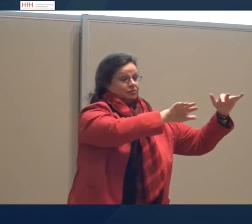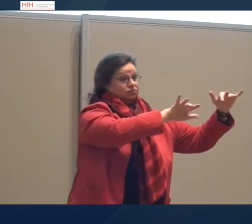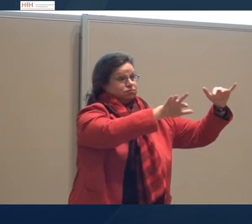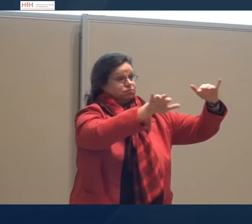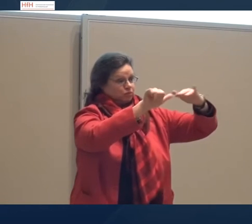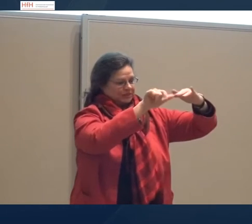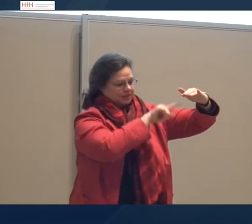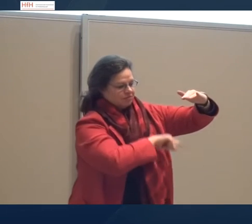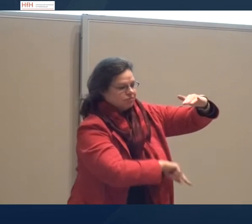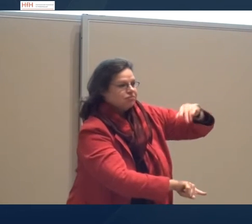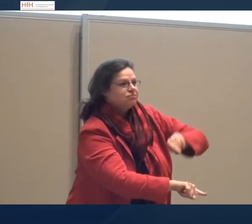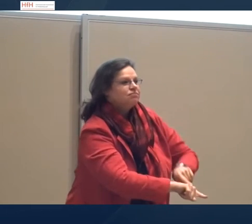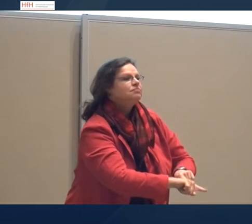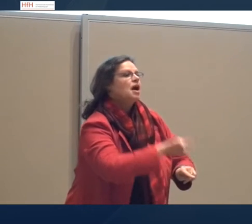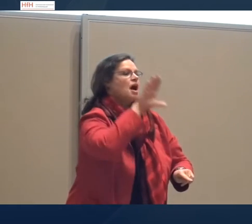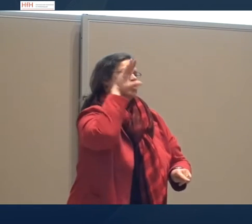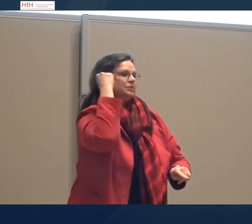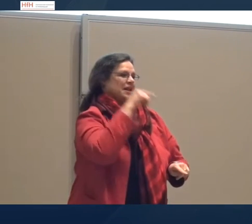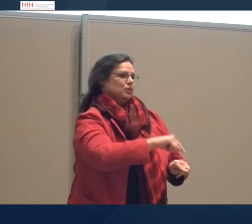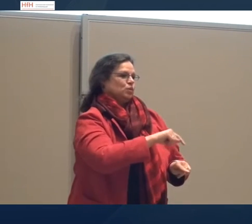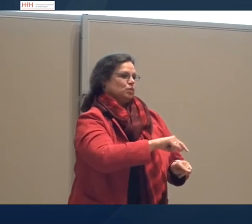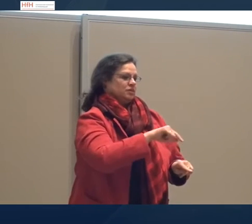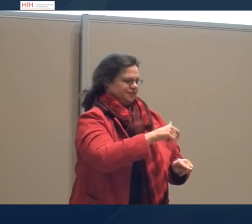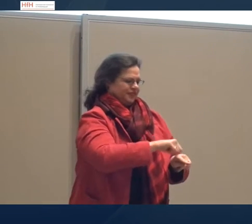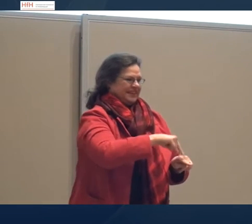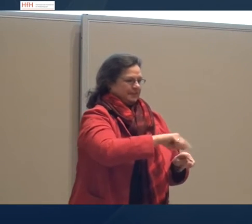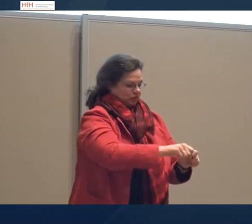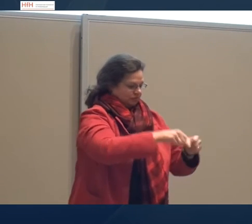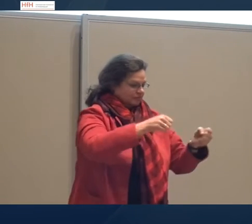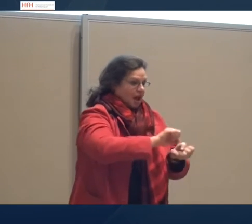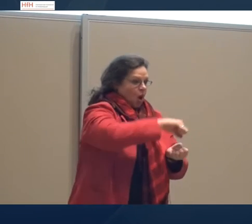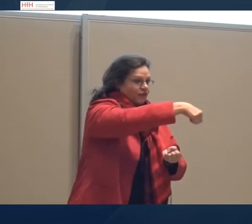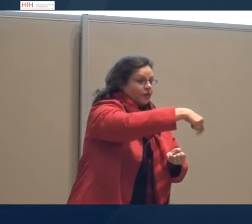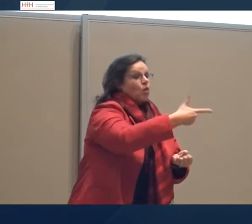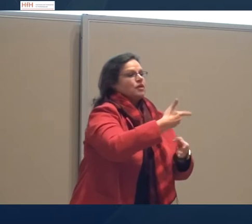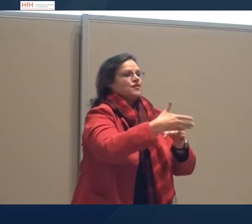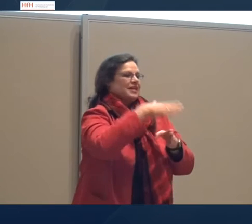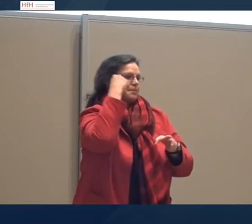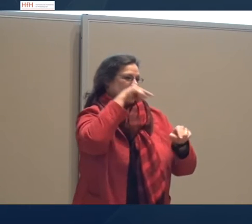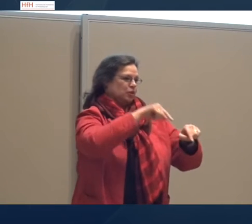und erläutern, wie der Einfluss und die Wirkung auf die Ausbildung ist und auf Weiterbildung.